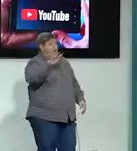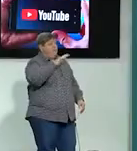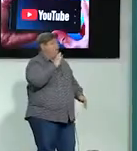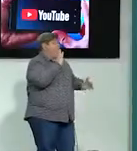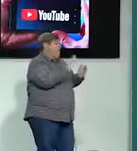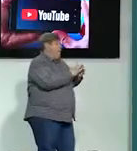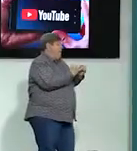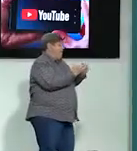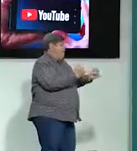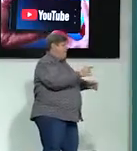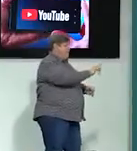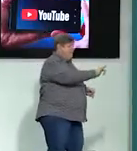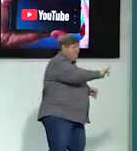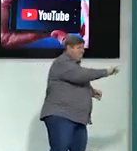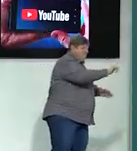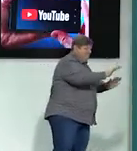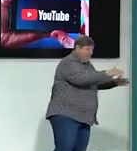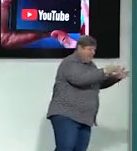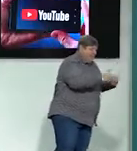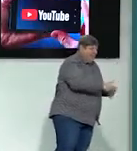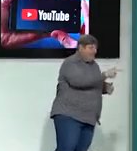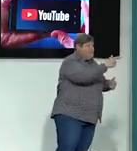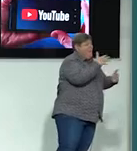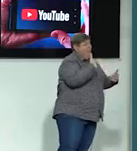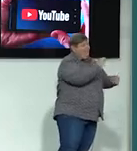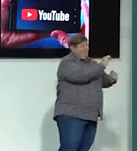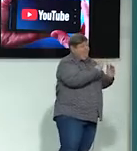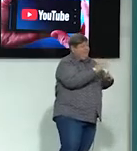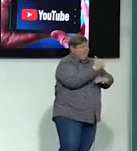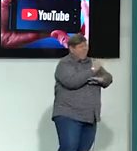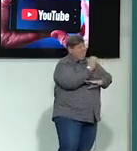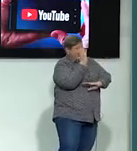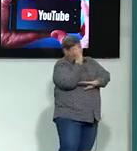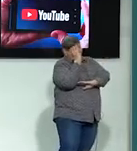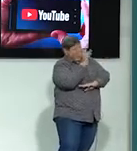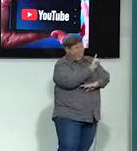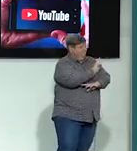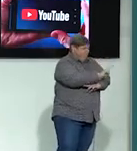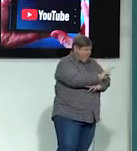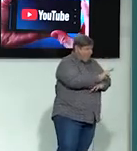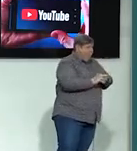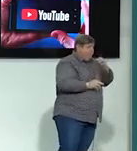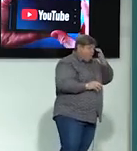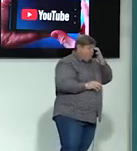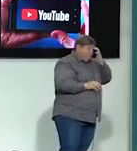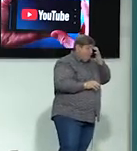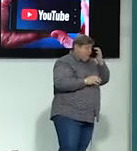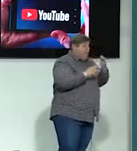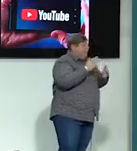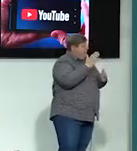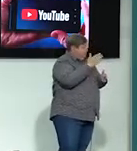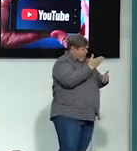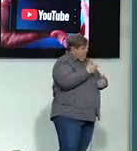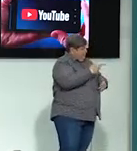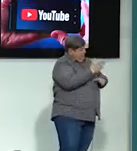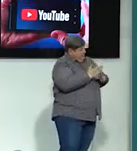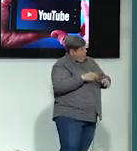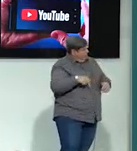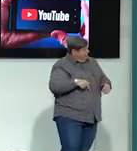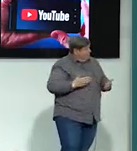welkom, het is altyd lekker, om in jou huis te wees, waar het is, waarvan jou inskakel, het is lekker om jou deel van hierdie dienst te hee, en ek wil jou ook nooi, as jy in